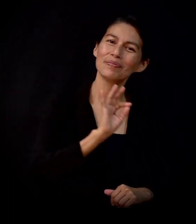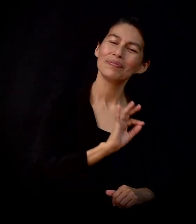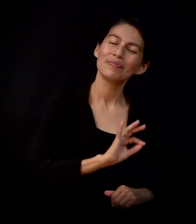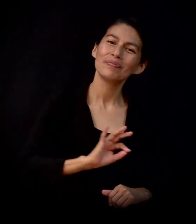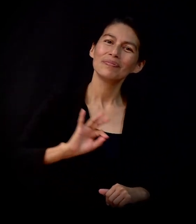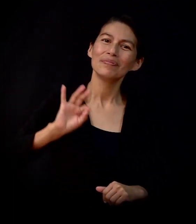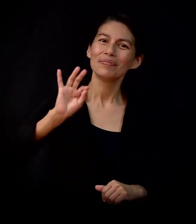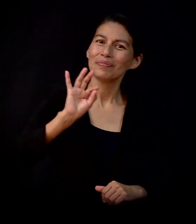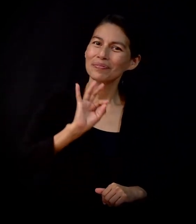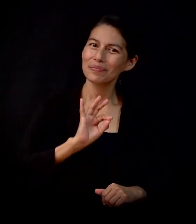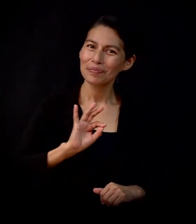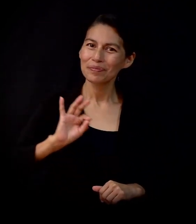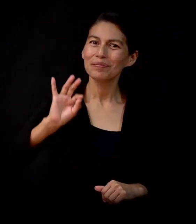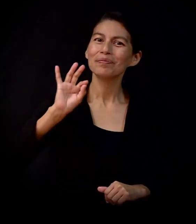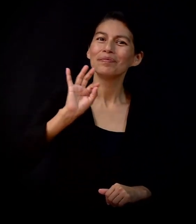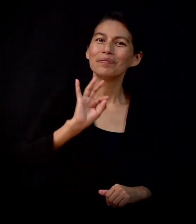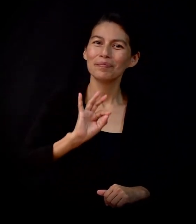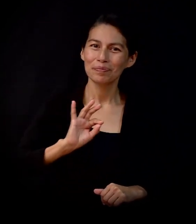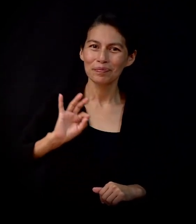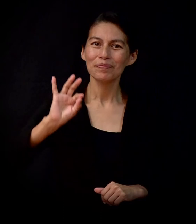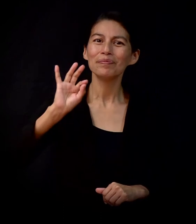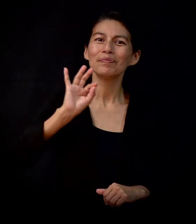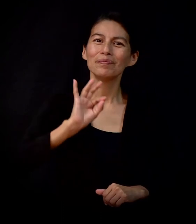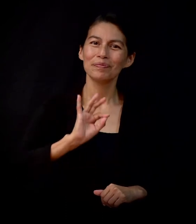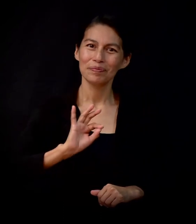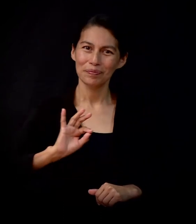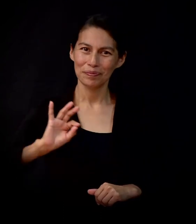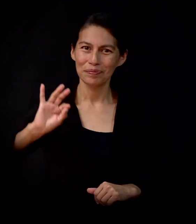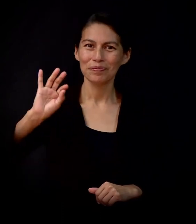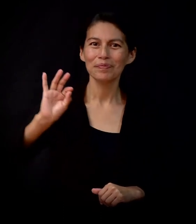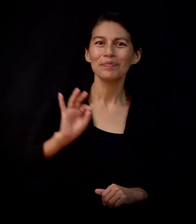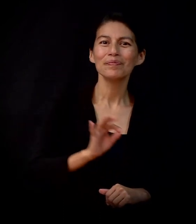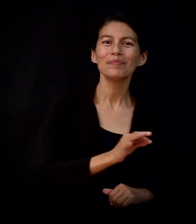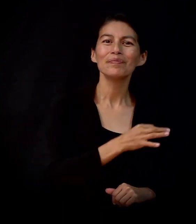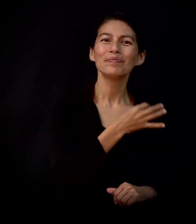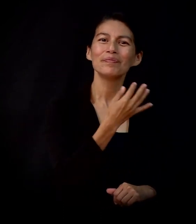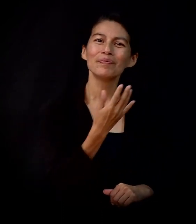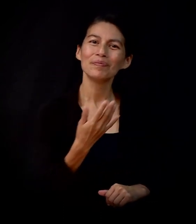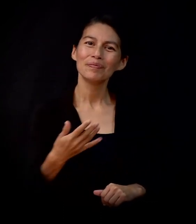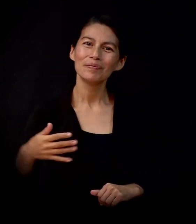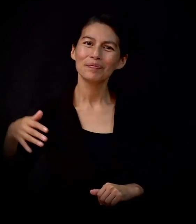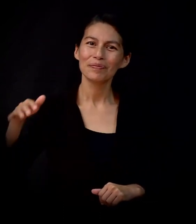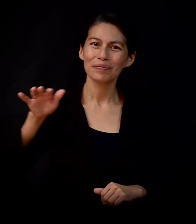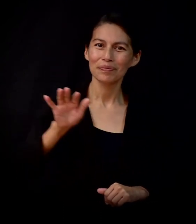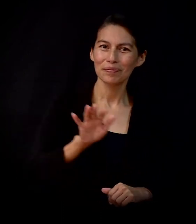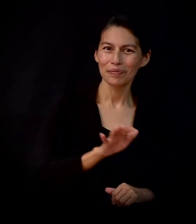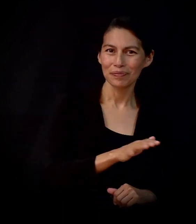La nana na na na